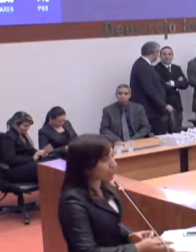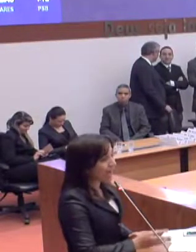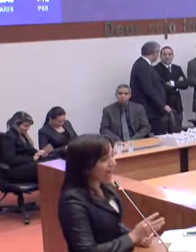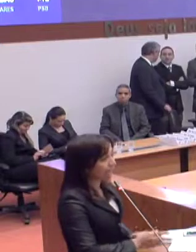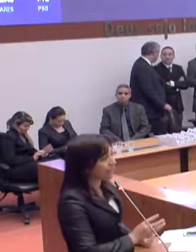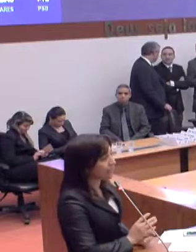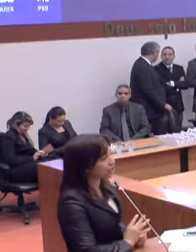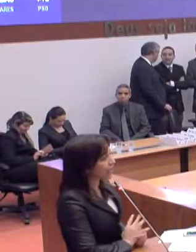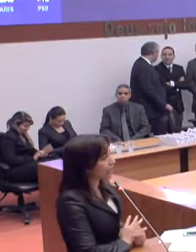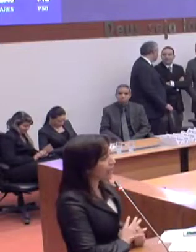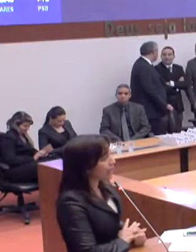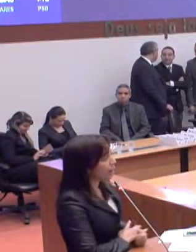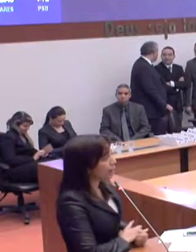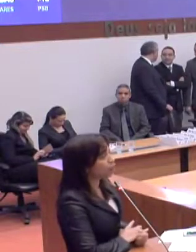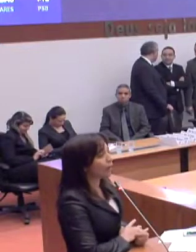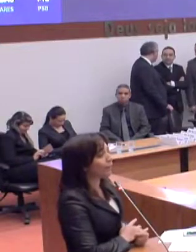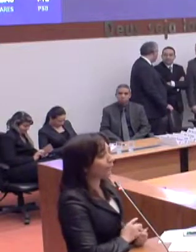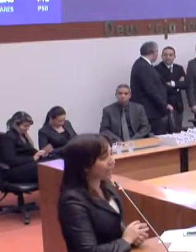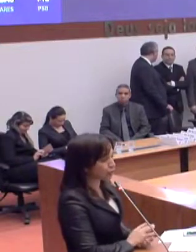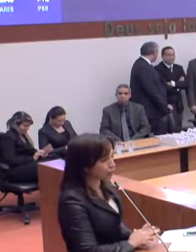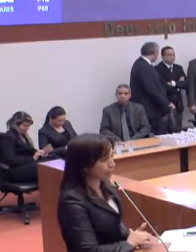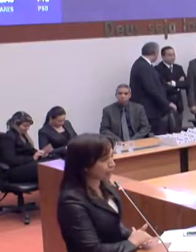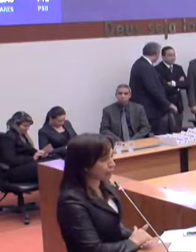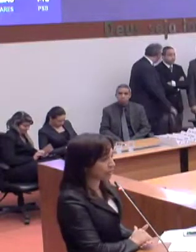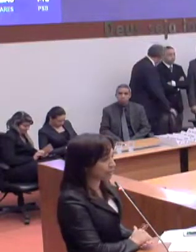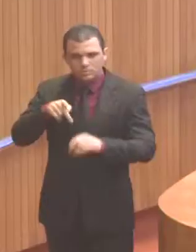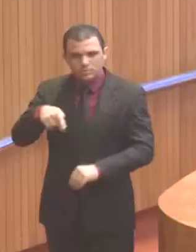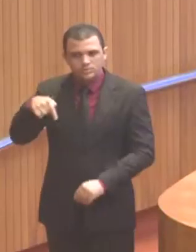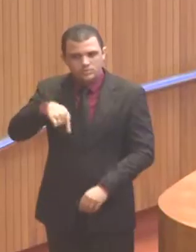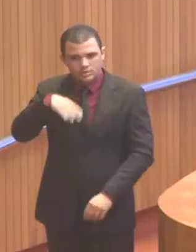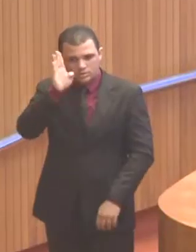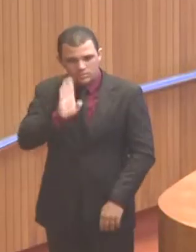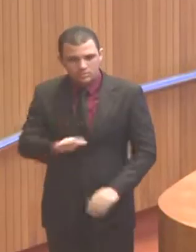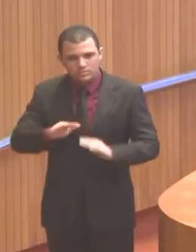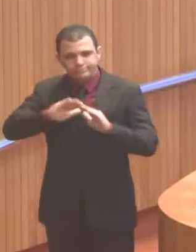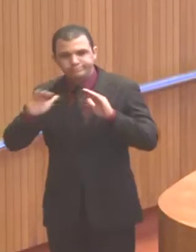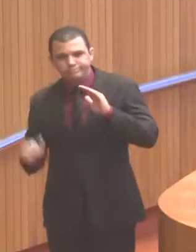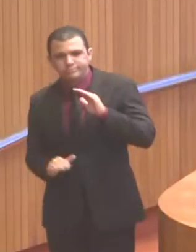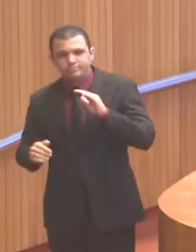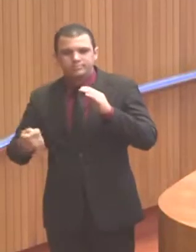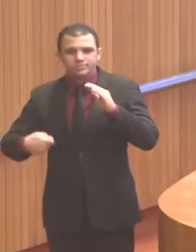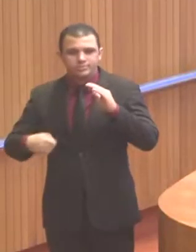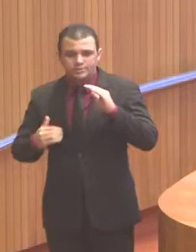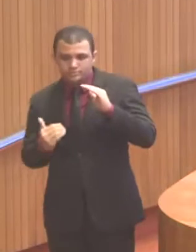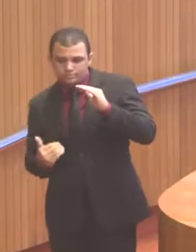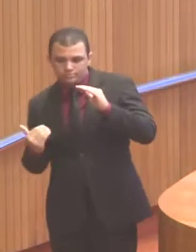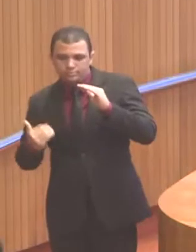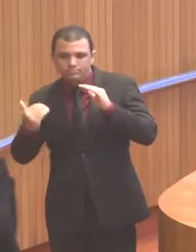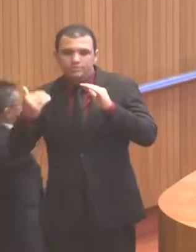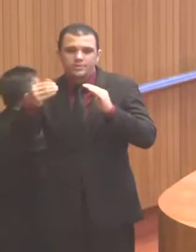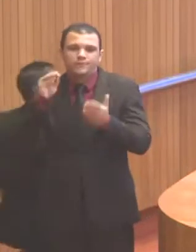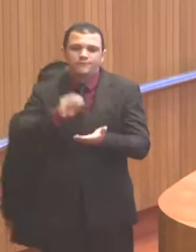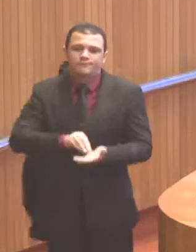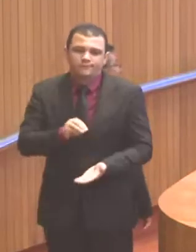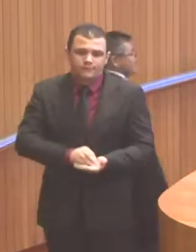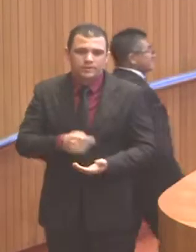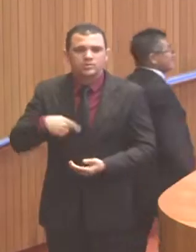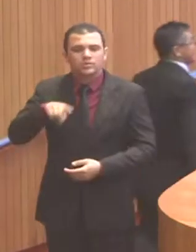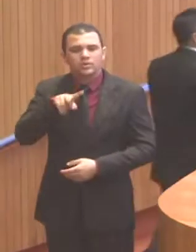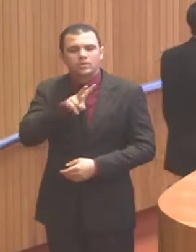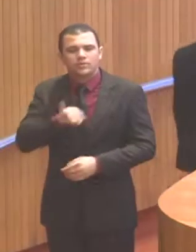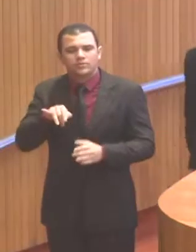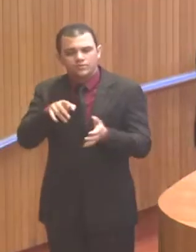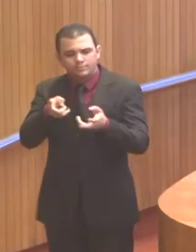Brasil ainda está muito abaixo daquilo que deveria acontecer e daí a gente vai ver esses indicadores